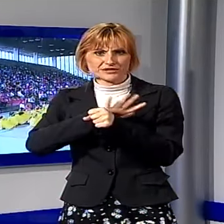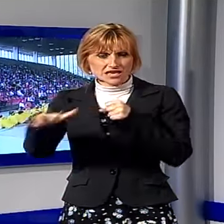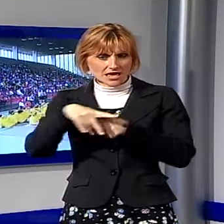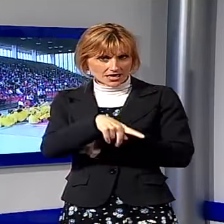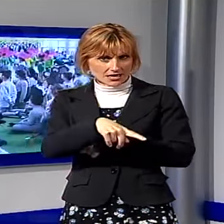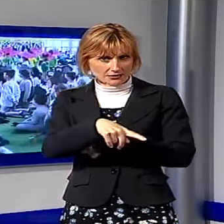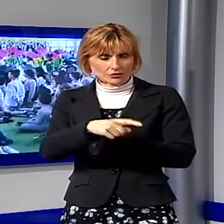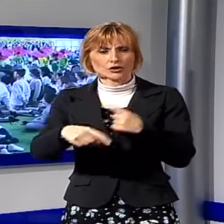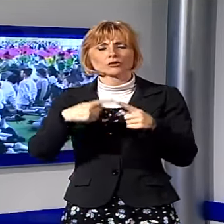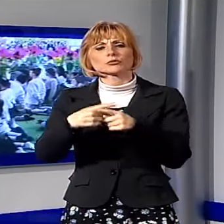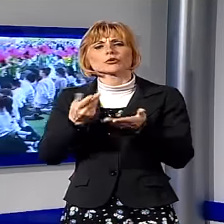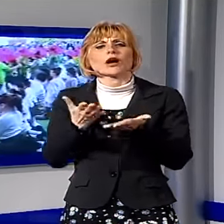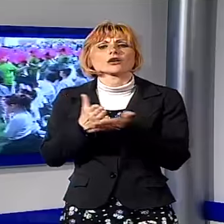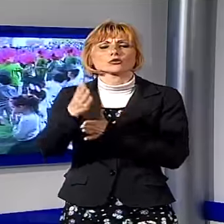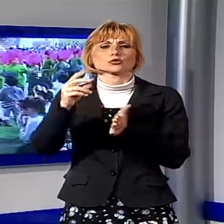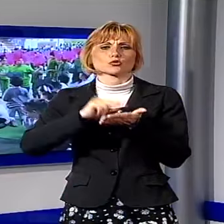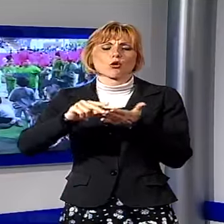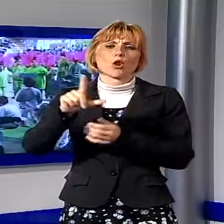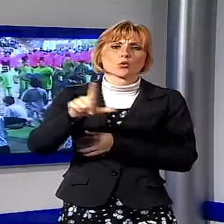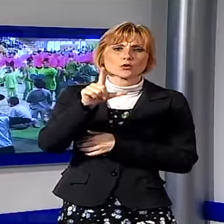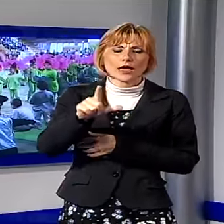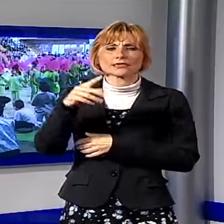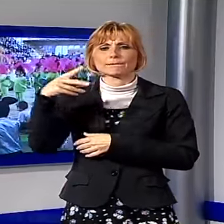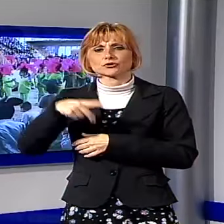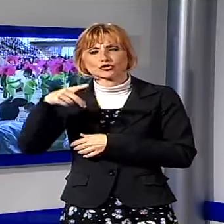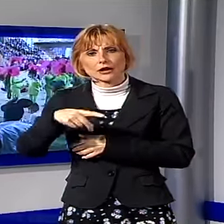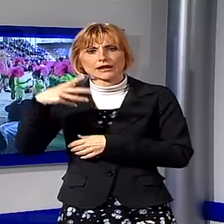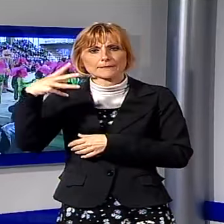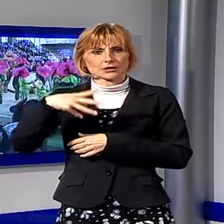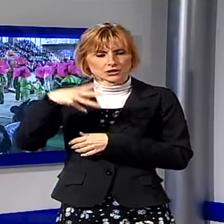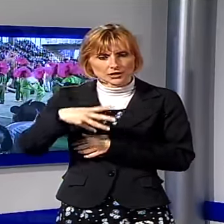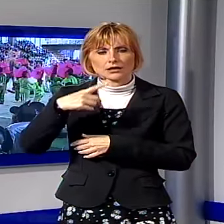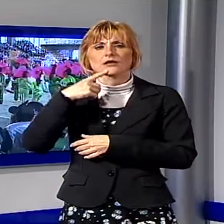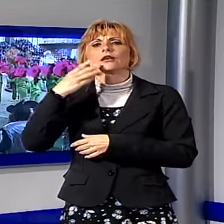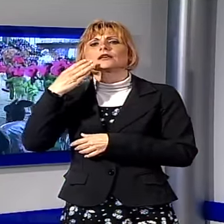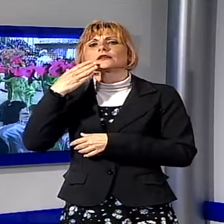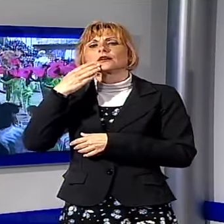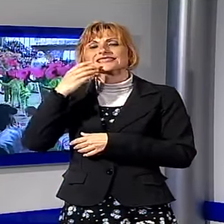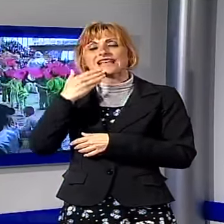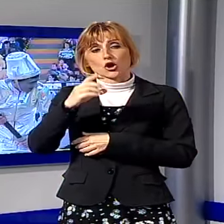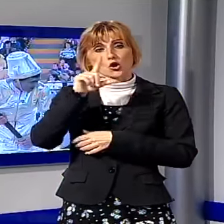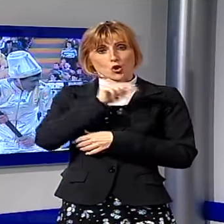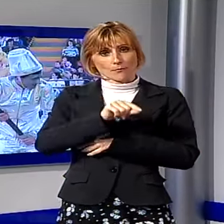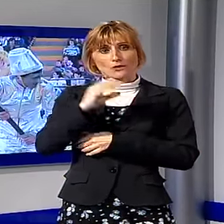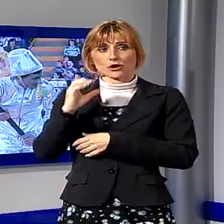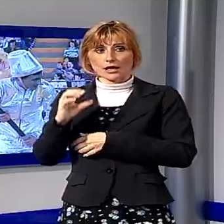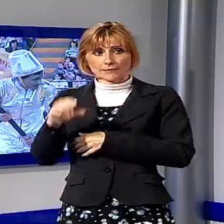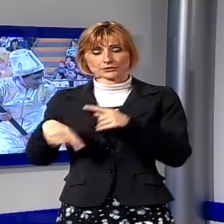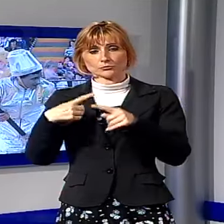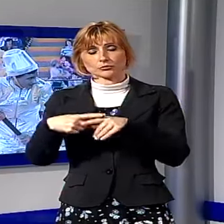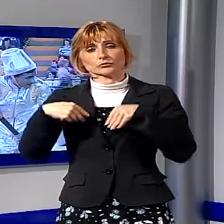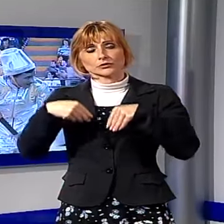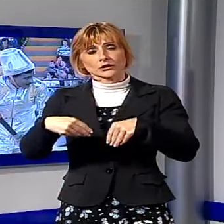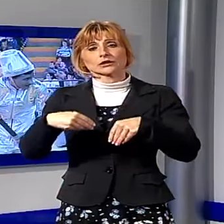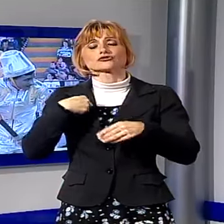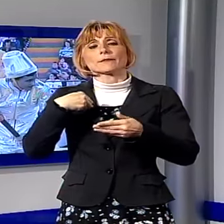sono state le scuole di Lunata, Picciorana, Gragnano, Marlia, Camigliano, San Colombano e Capannori con la partecipazione dell'English